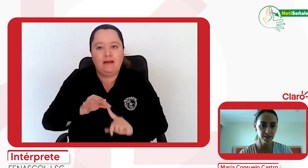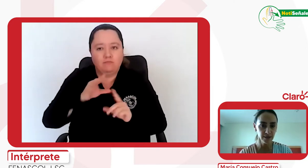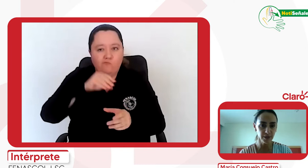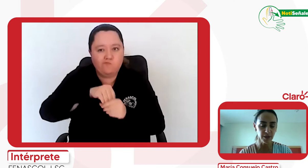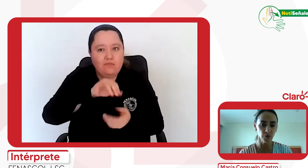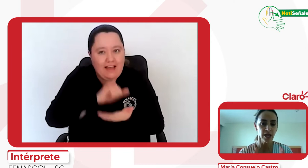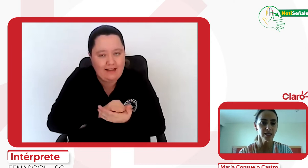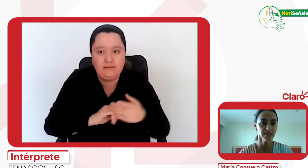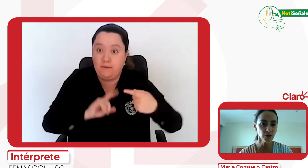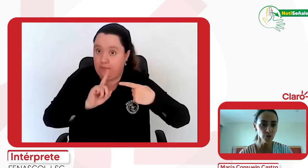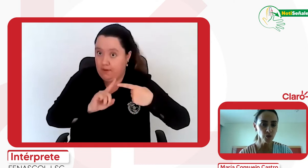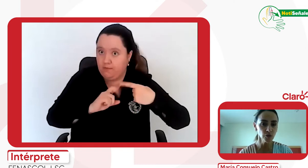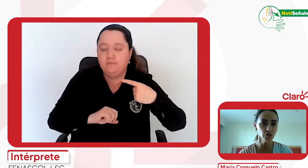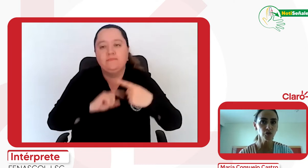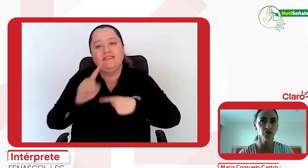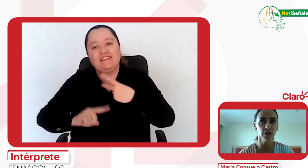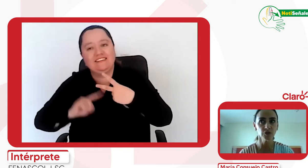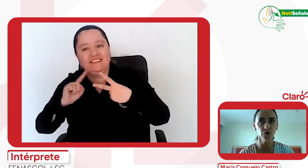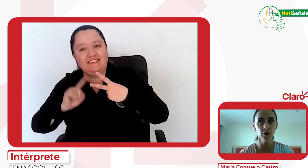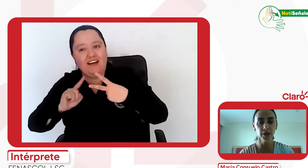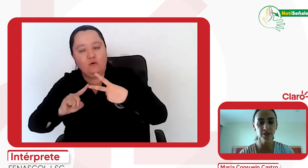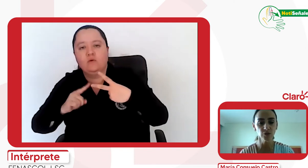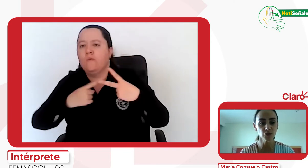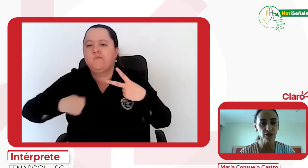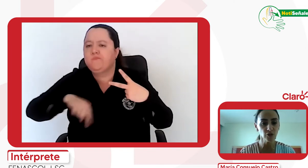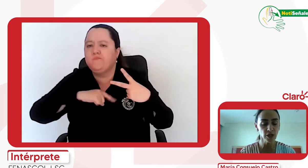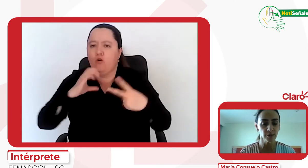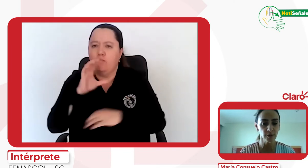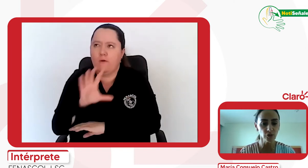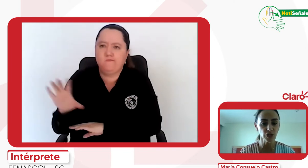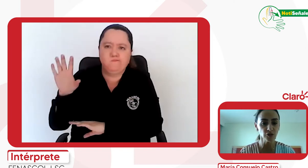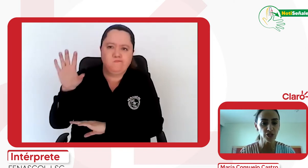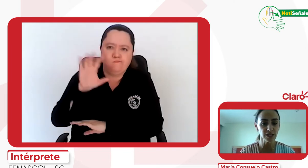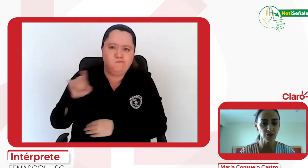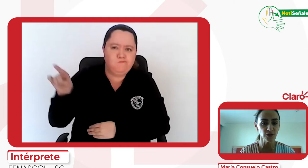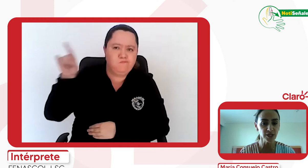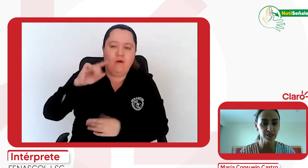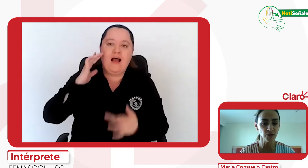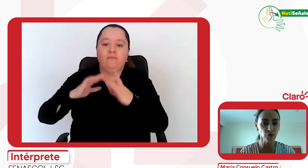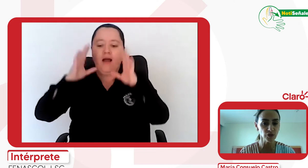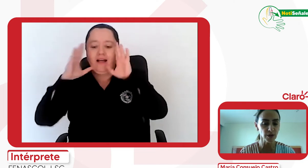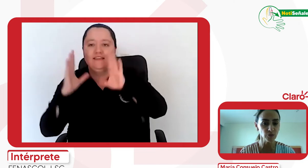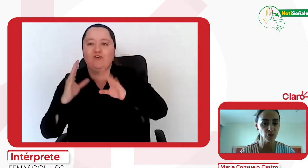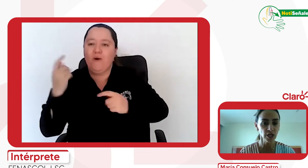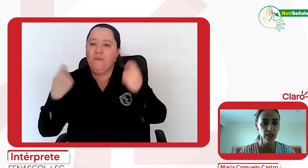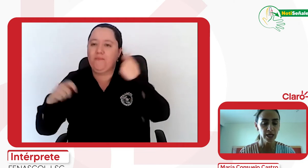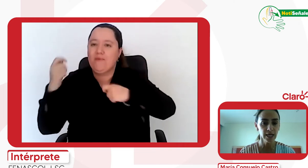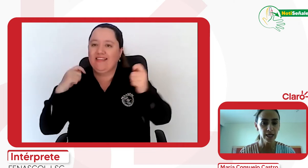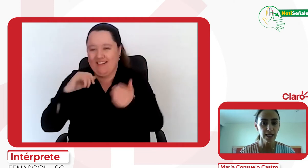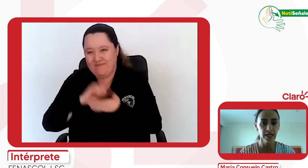Ese es el primero. Y el segundo, nosotros tenemos en todo el país unos centros, los centros de atención y ventas, como los llamamos en